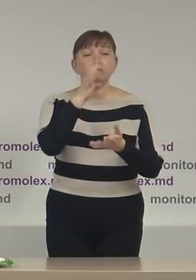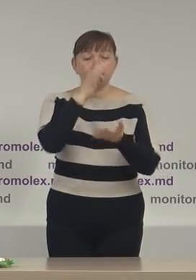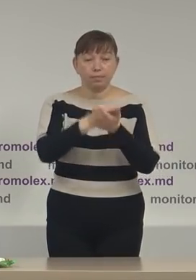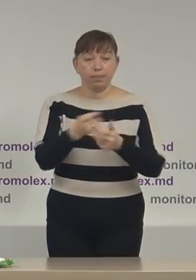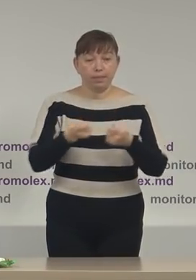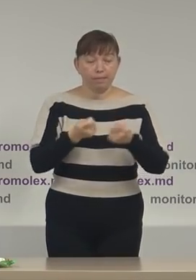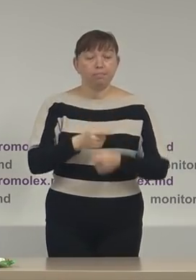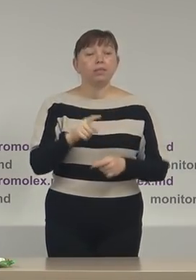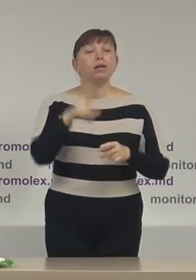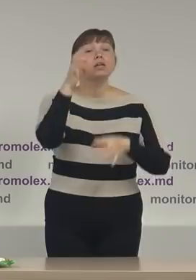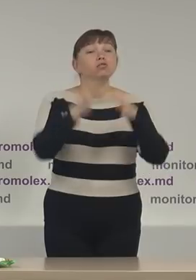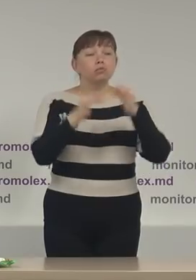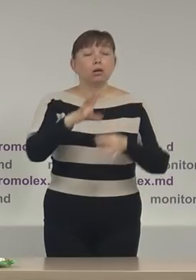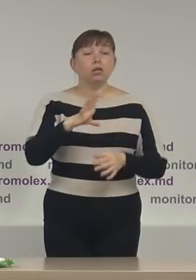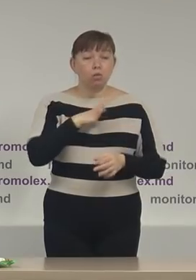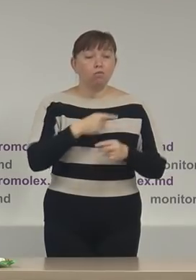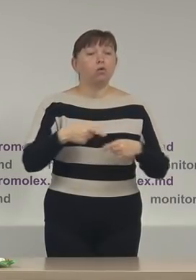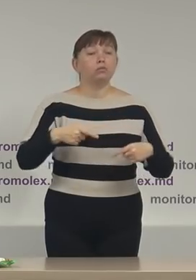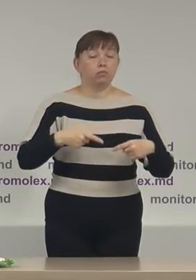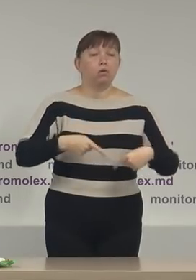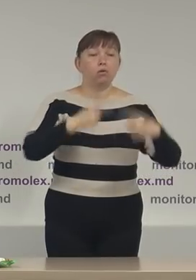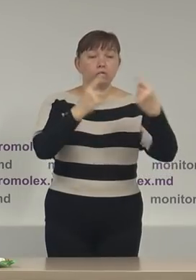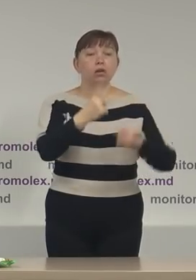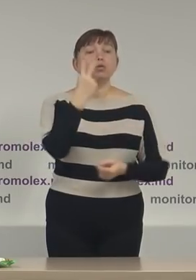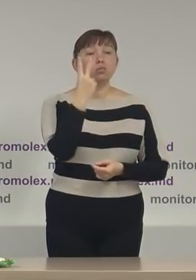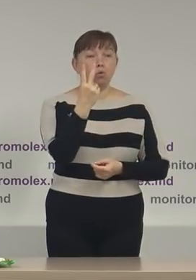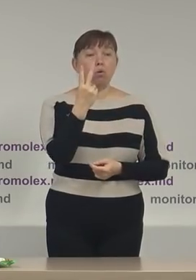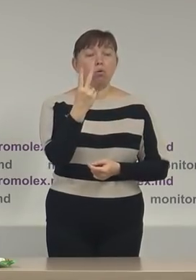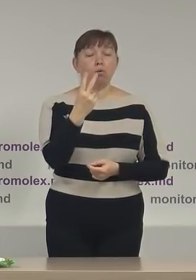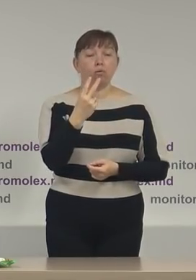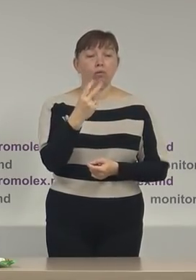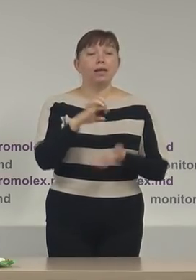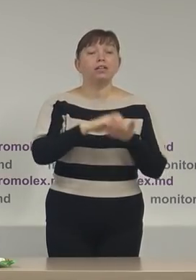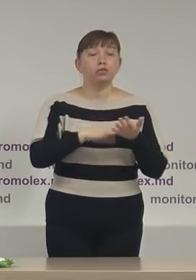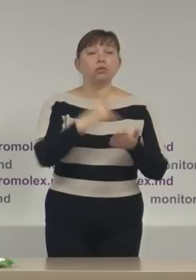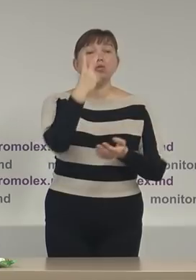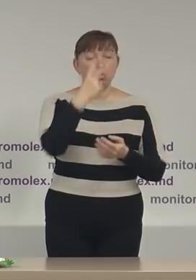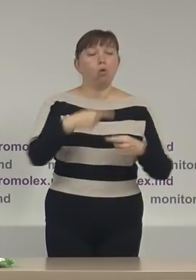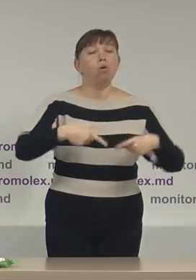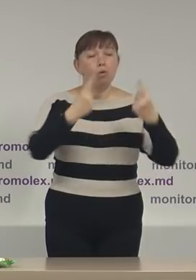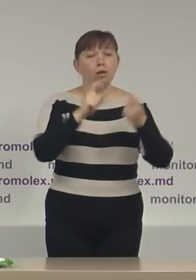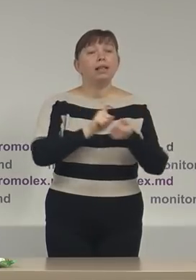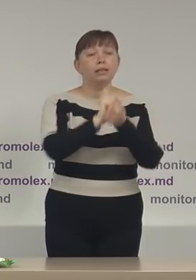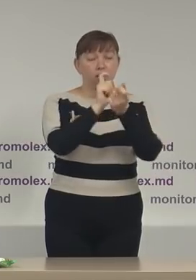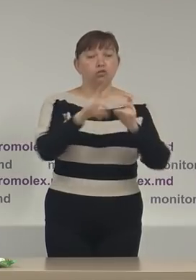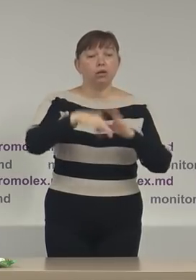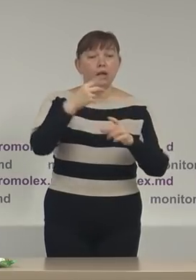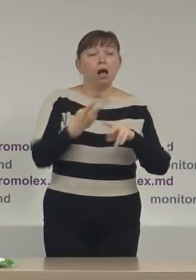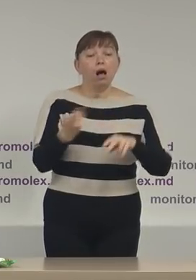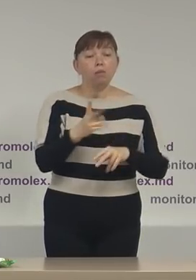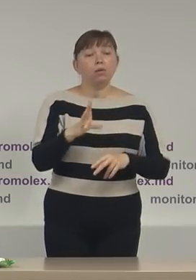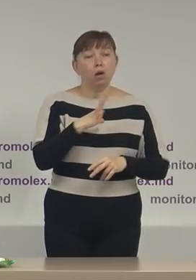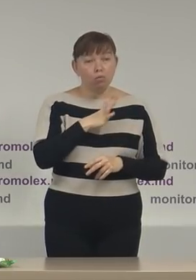instanțele de judecată, la fel, au fost contestate două, au fost înregistrate două litigii electorale, ambele fiind